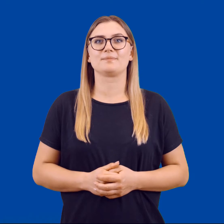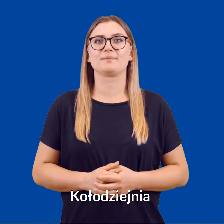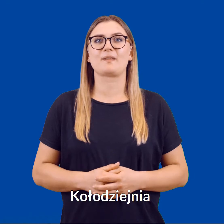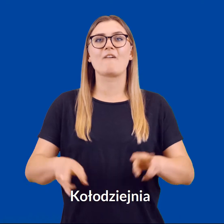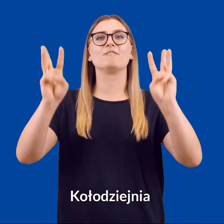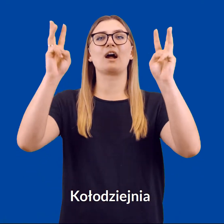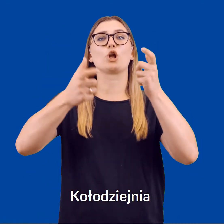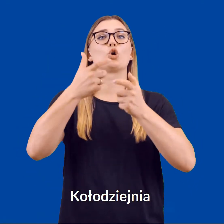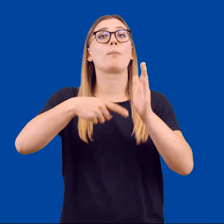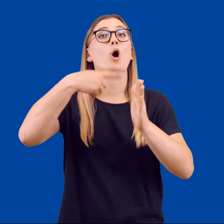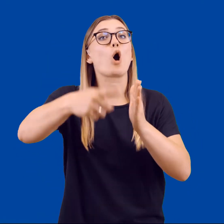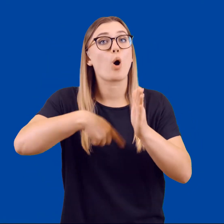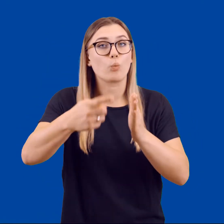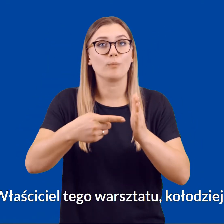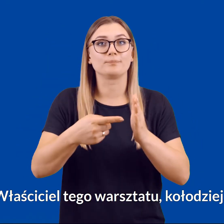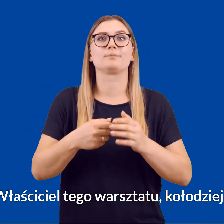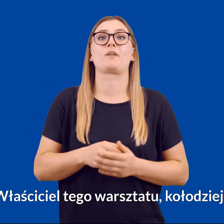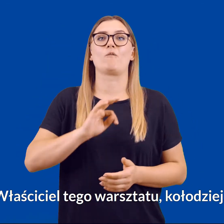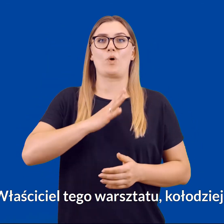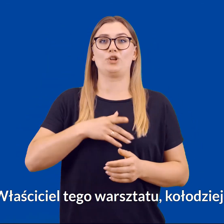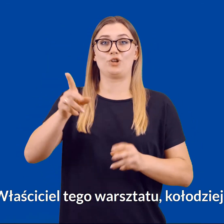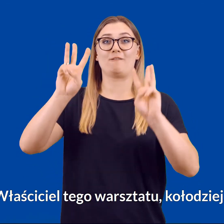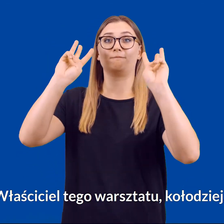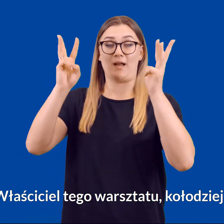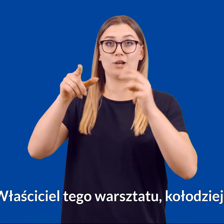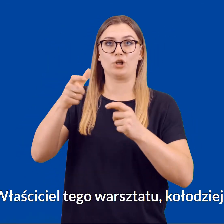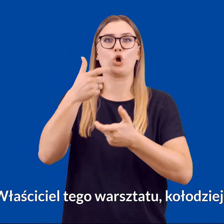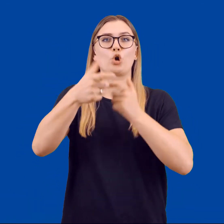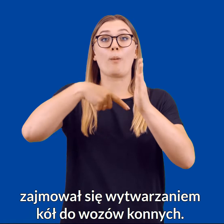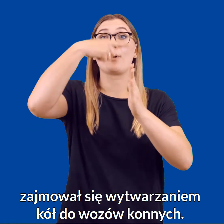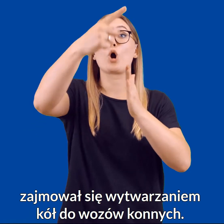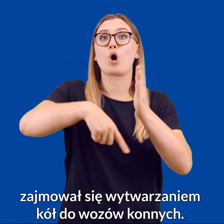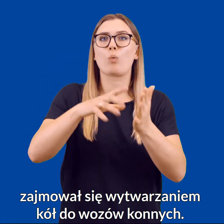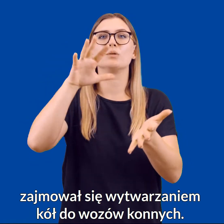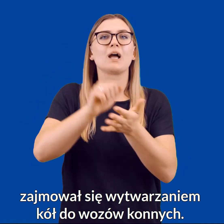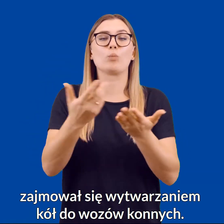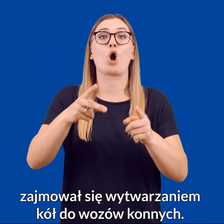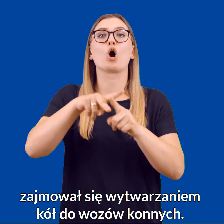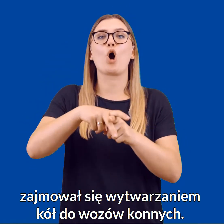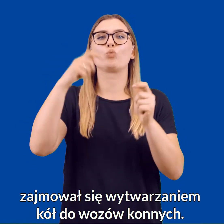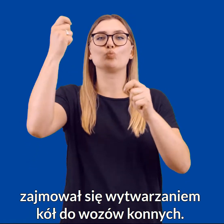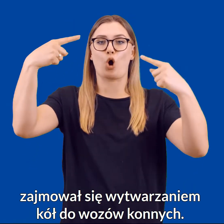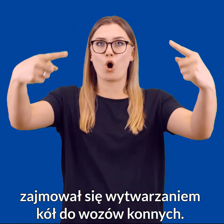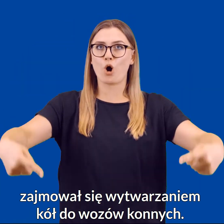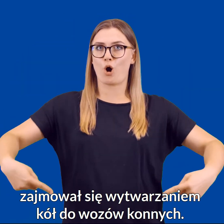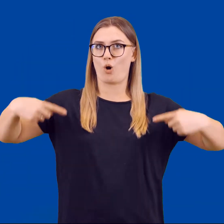Kołodziejnia Właściciel tego warsztatu, kołodziej, zajmował się wytwarzaniem kół do wozów konnych.